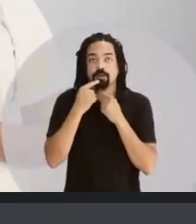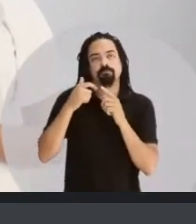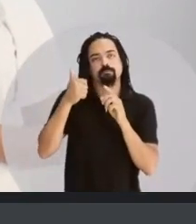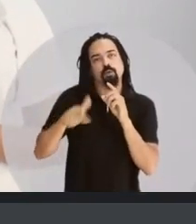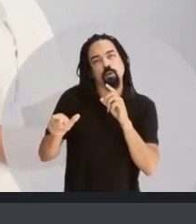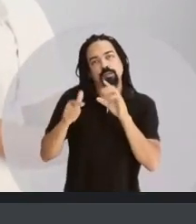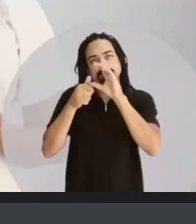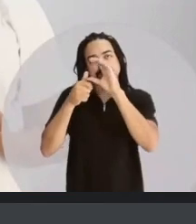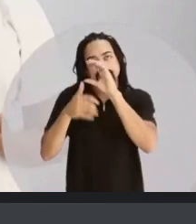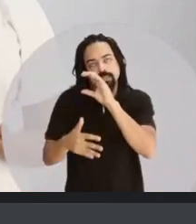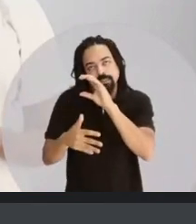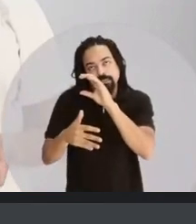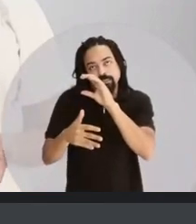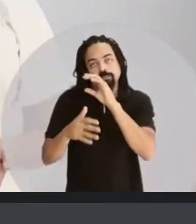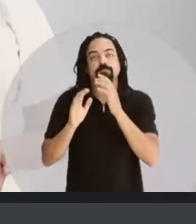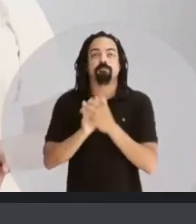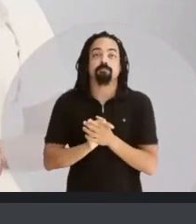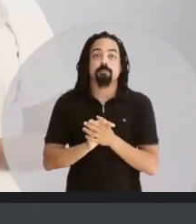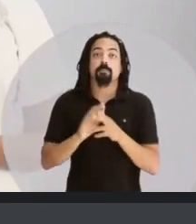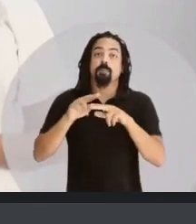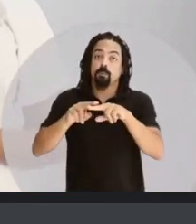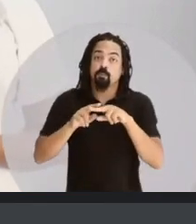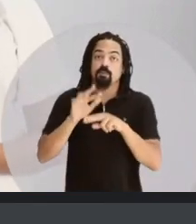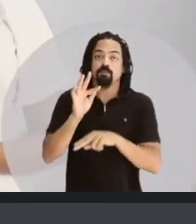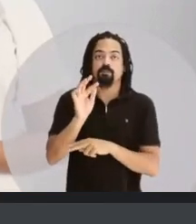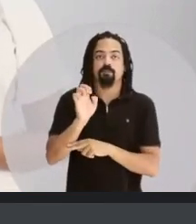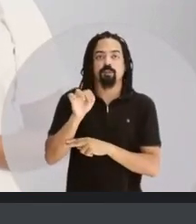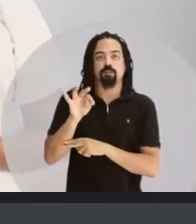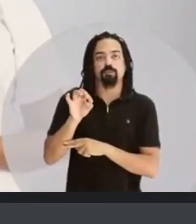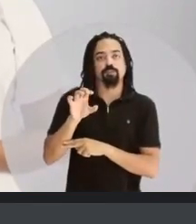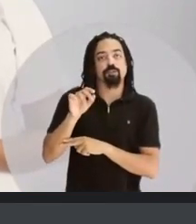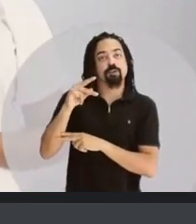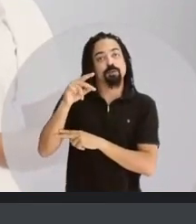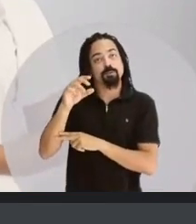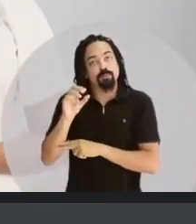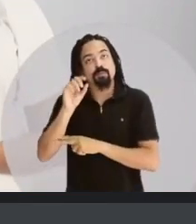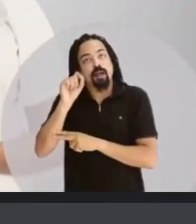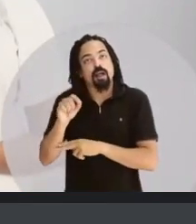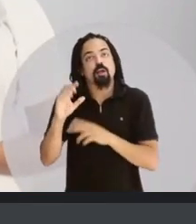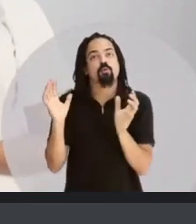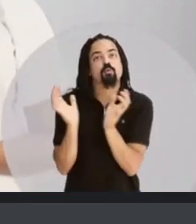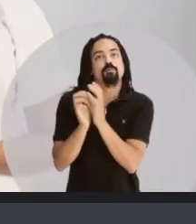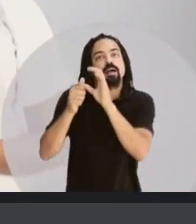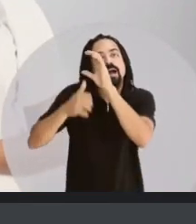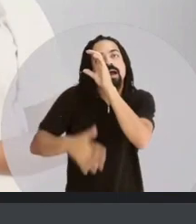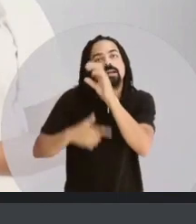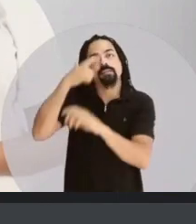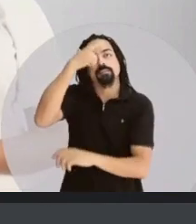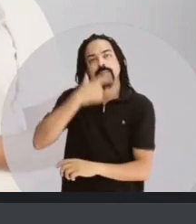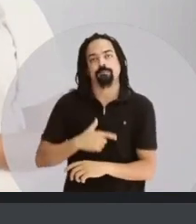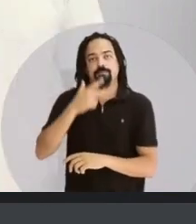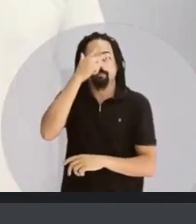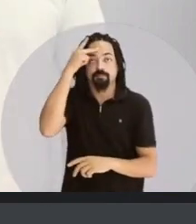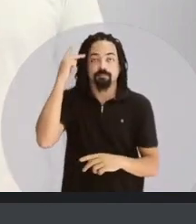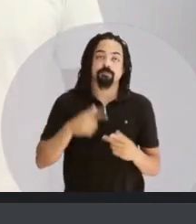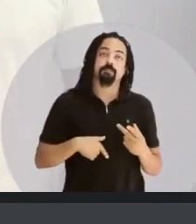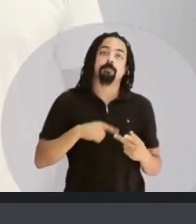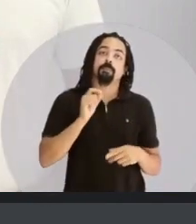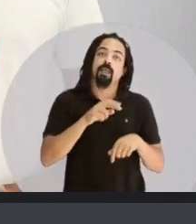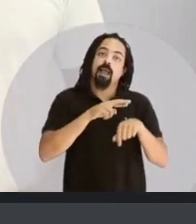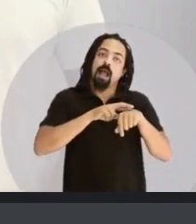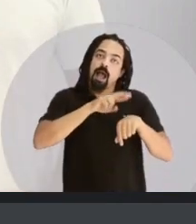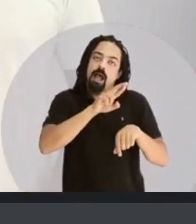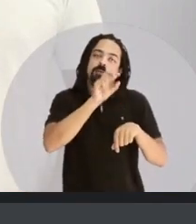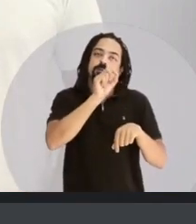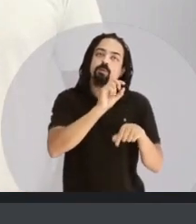nariz, da boca, entre outras características. Então, o fenótipo é o conjunto de características do indivíduo. Raça